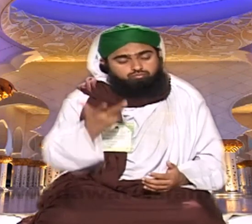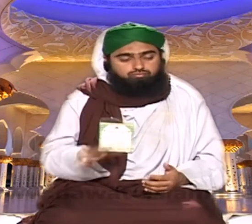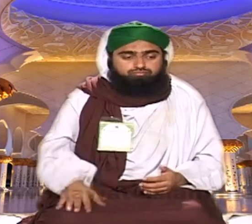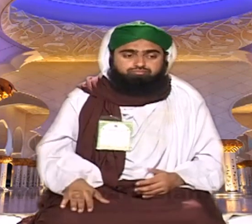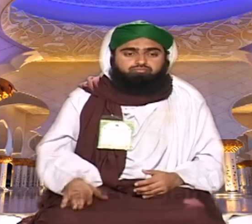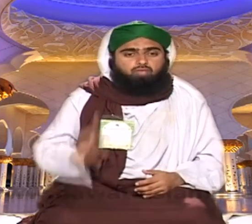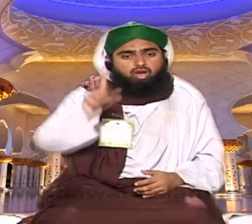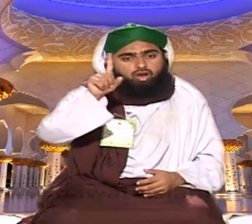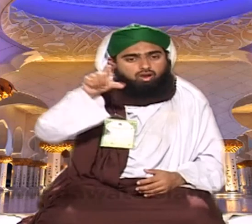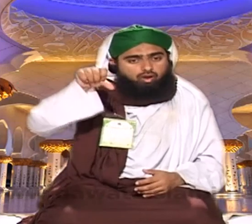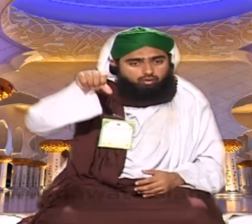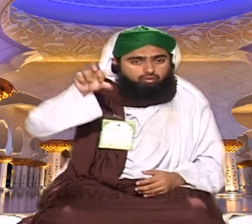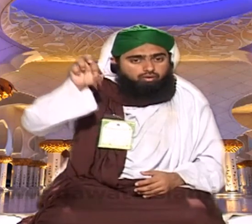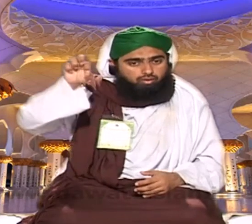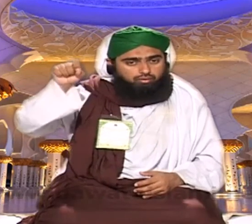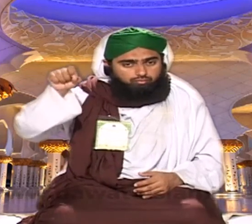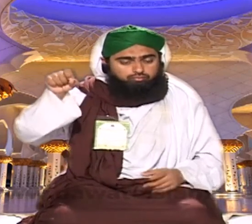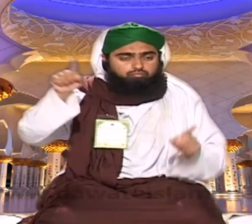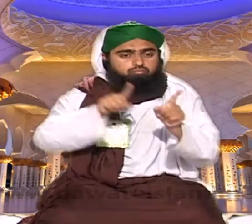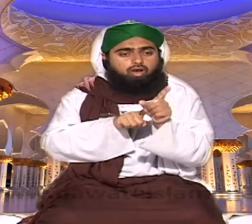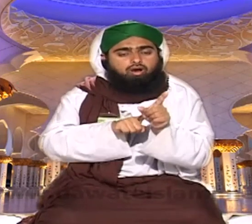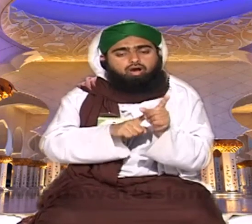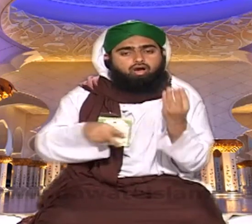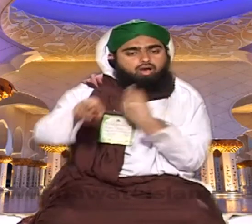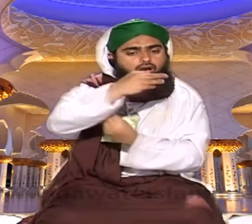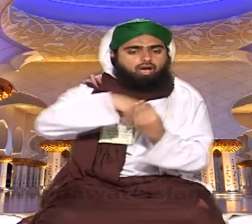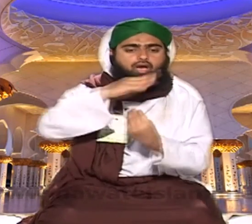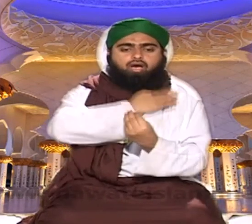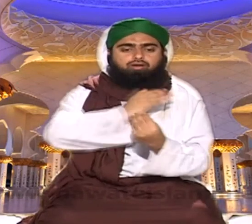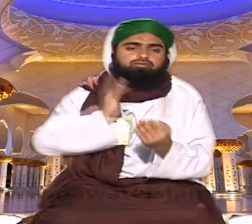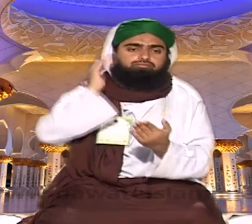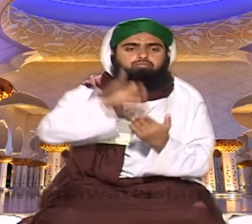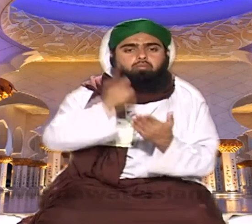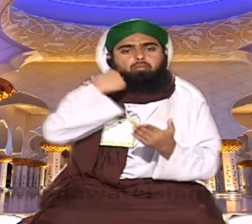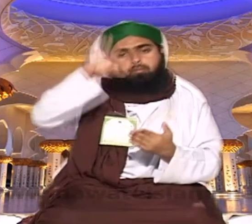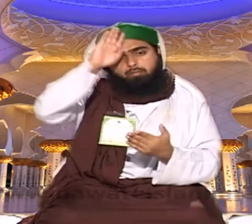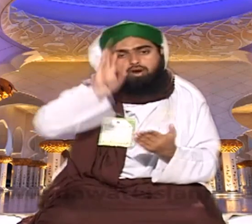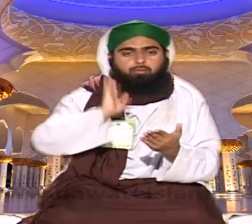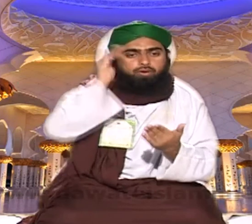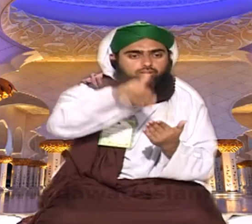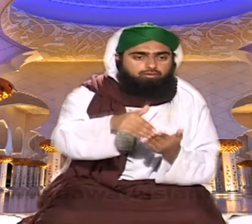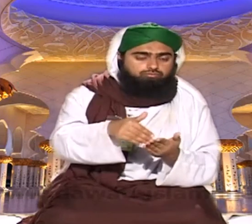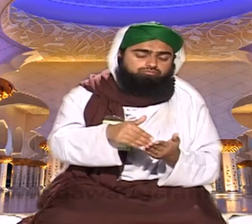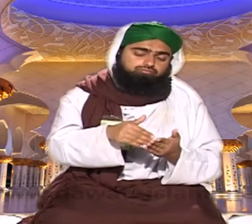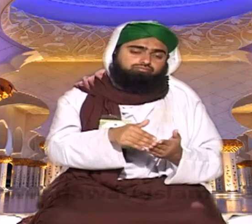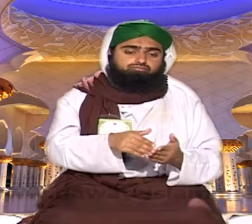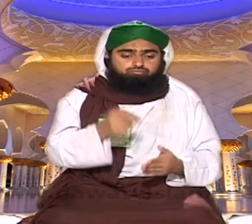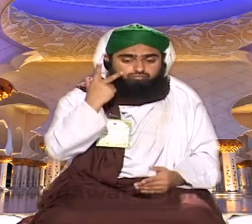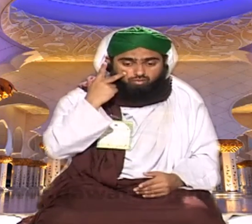مزدل پہل وضوح کے لئے پانی نہیں ملتا تو میں نے مطلب بھی لے کہ دو بوتلوں سے وضوح کیا اور